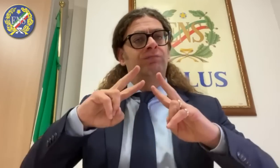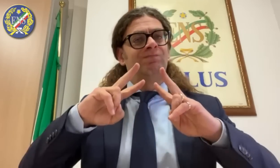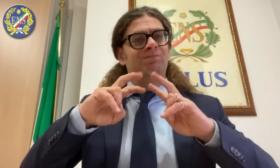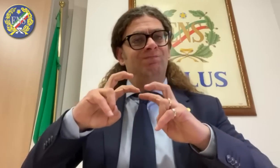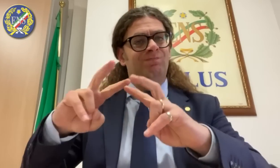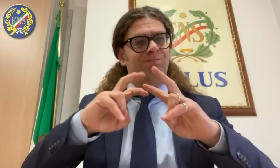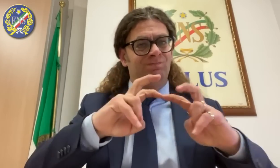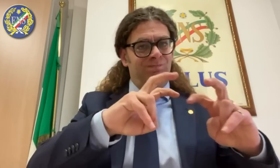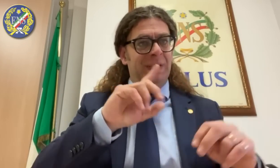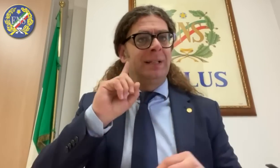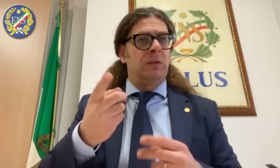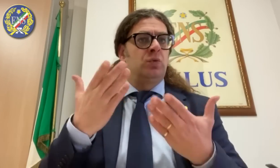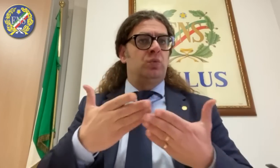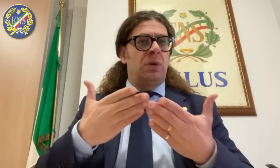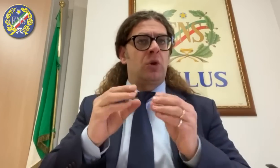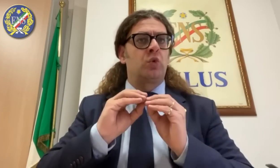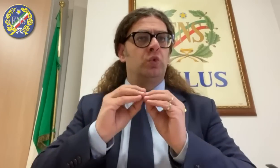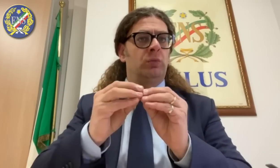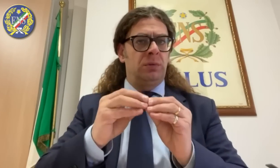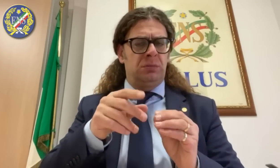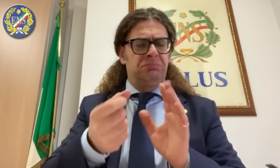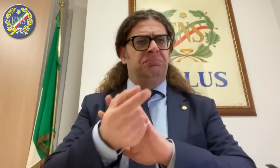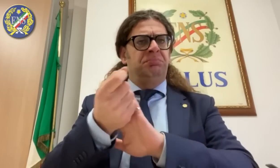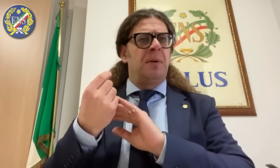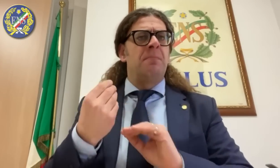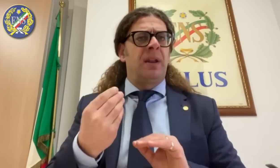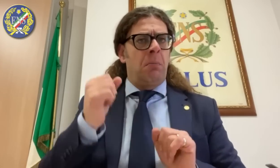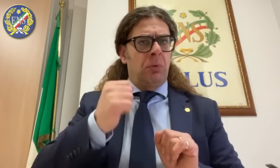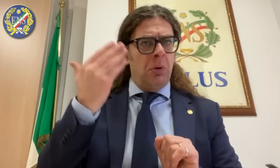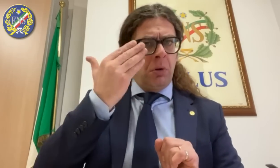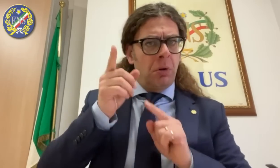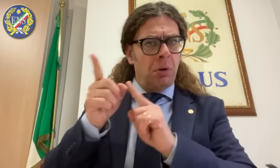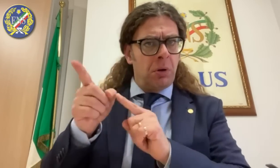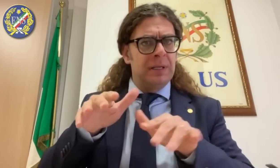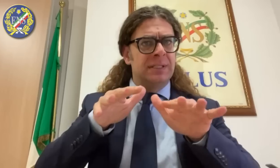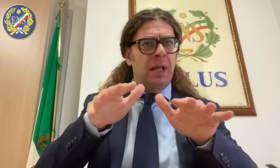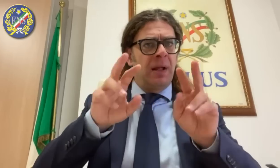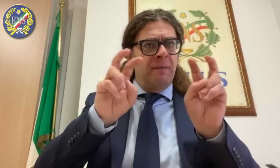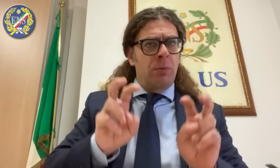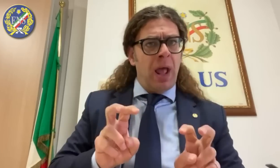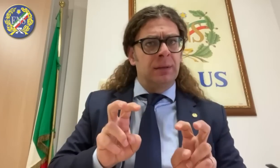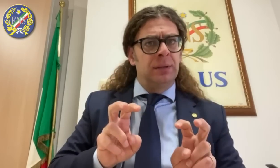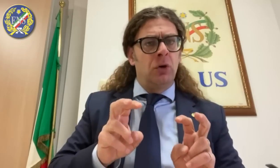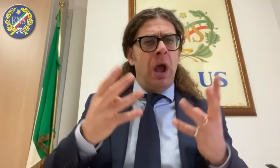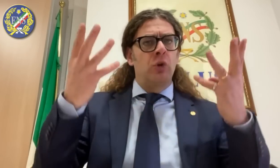argomento, sarà necessario fare le dovute verifiche per capire se si è trattato di un errore del sistema